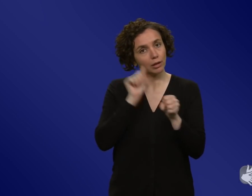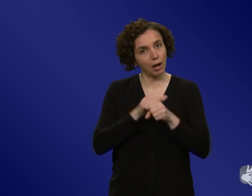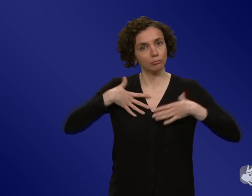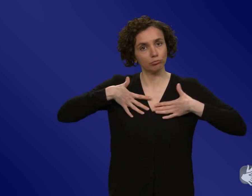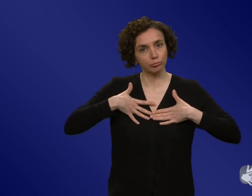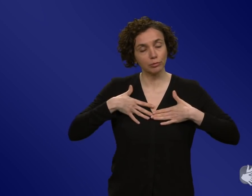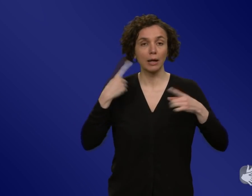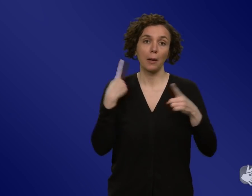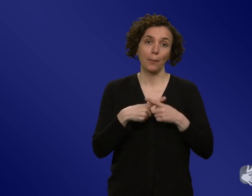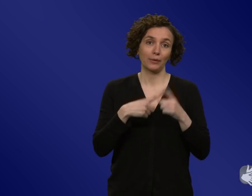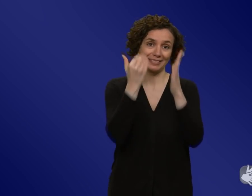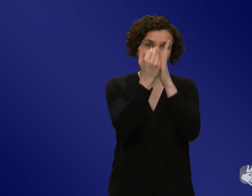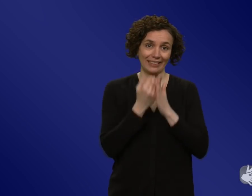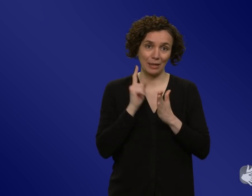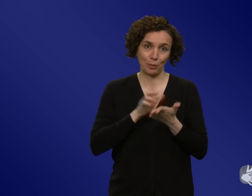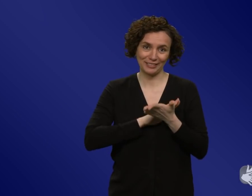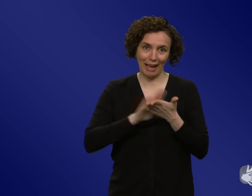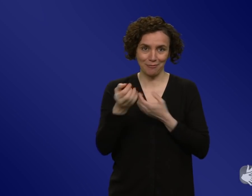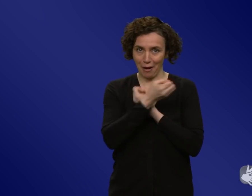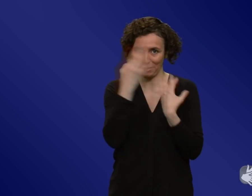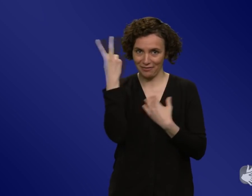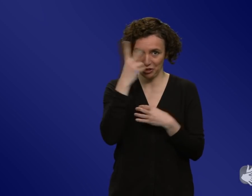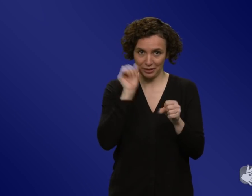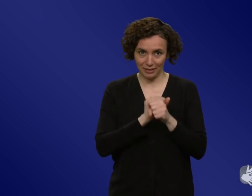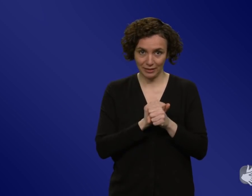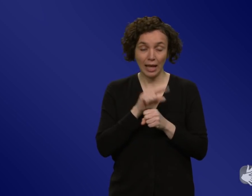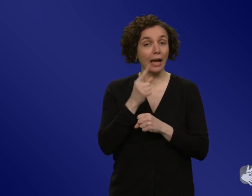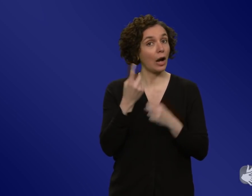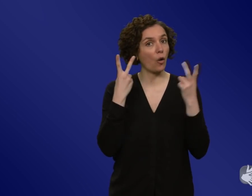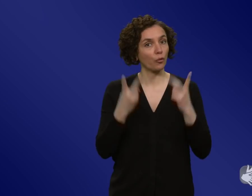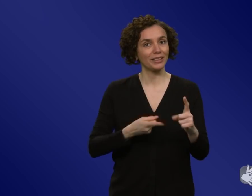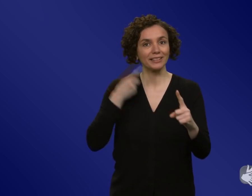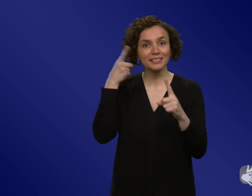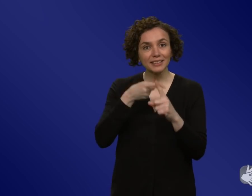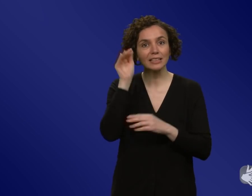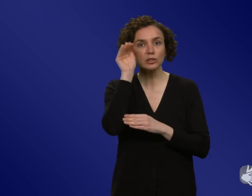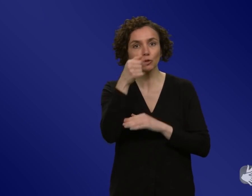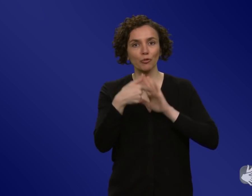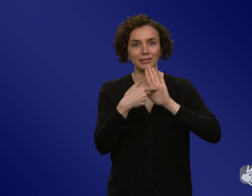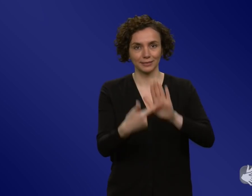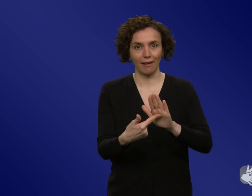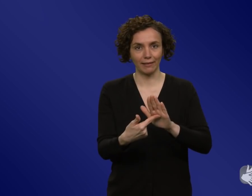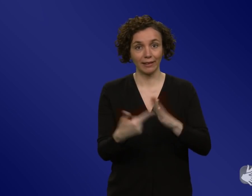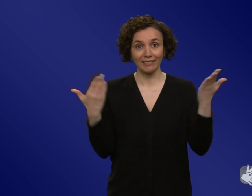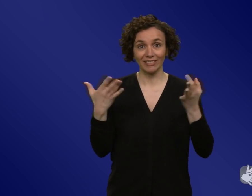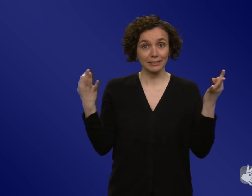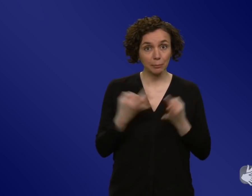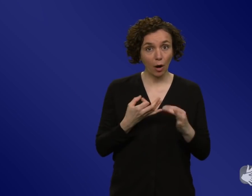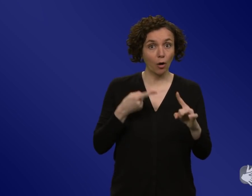das ist das, das A und O. Ziele definieren, was wollen wir erreichen, was soll der Mensch tun, was muss er dafür wissen und wie kann es denn gut erklärt